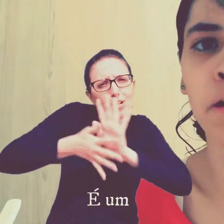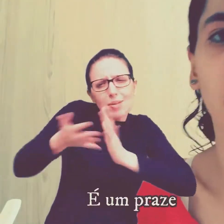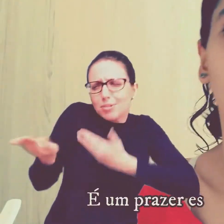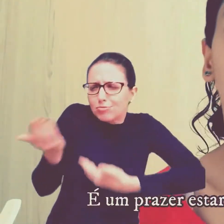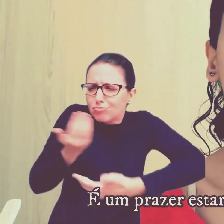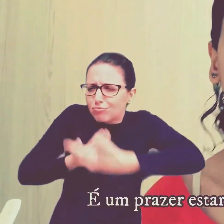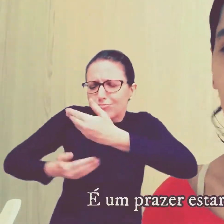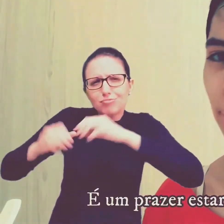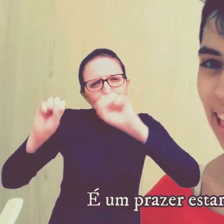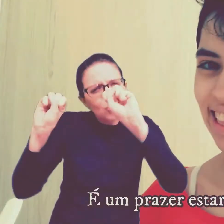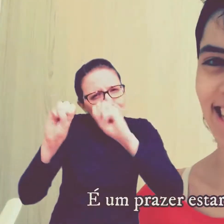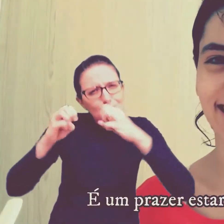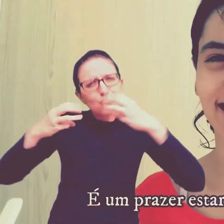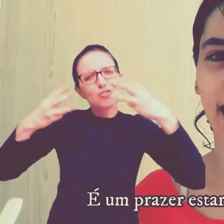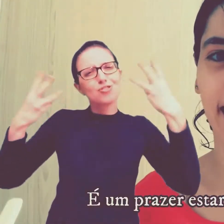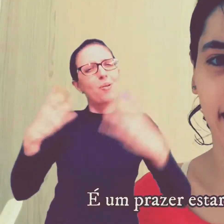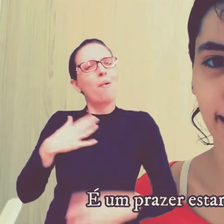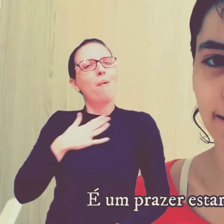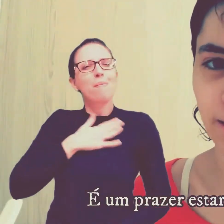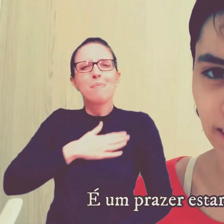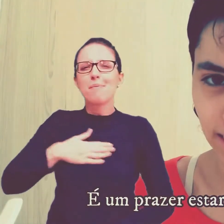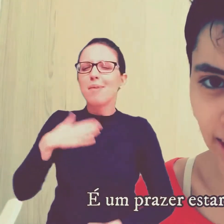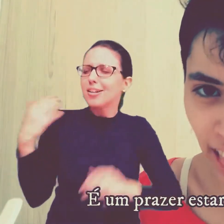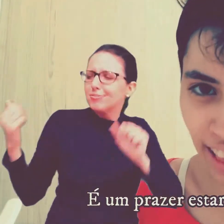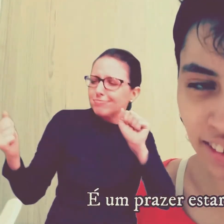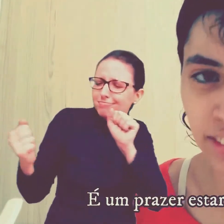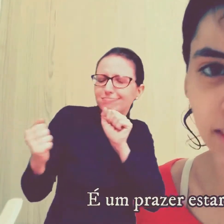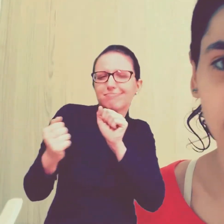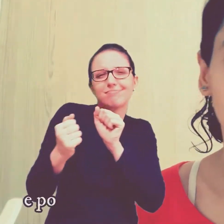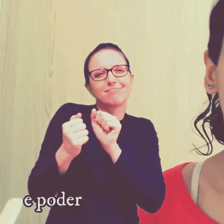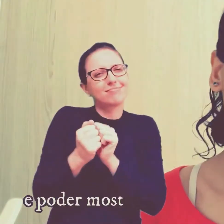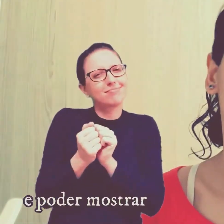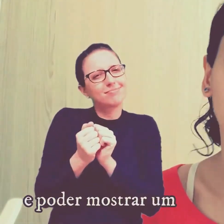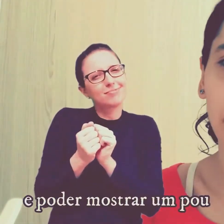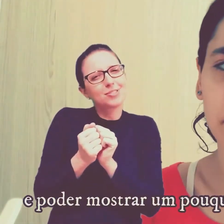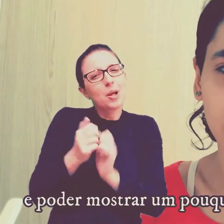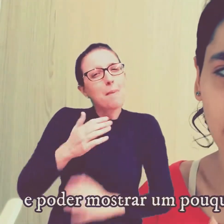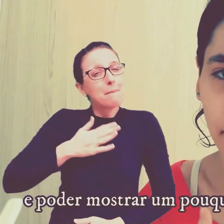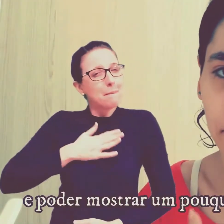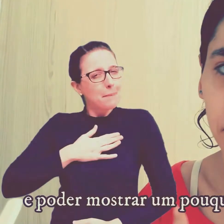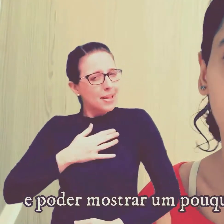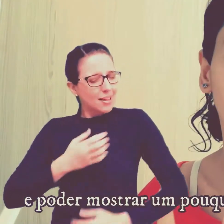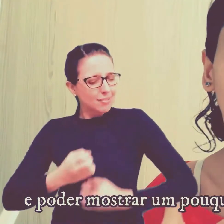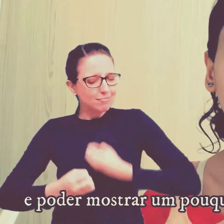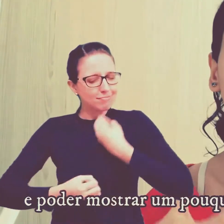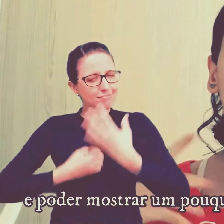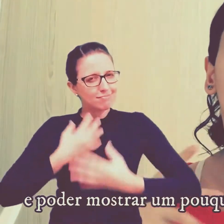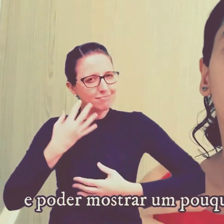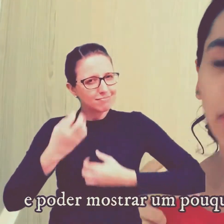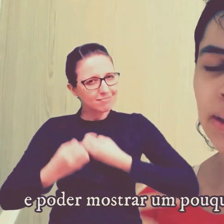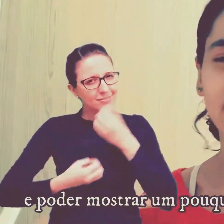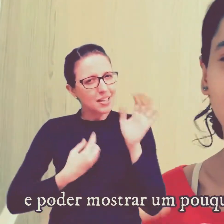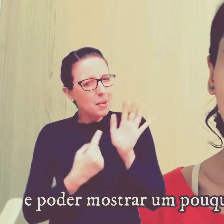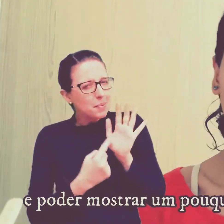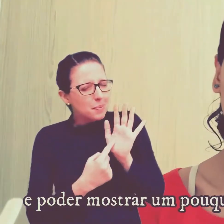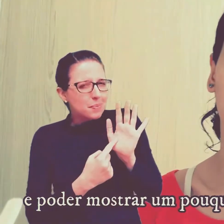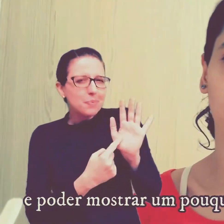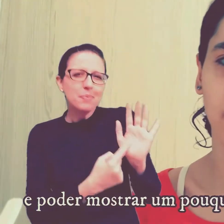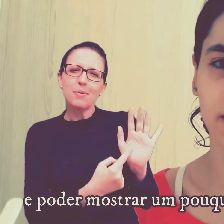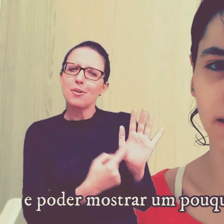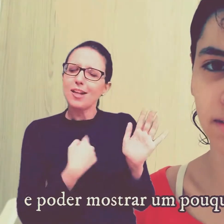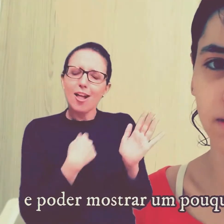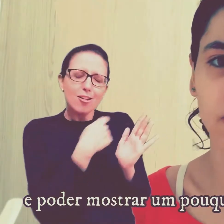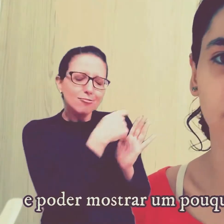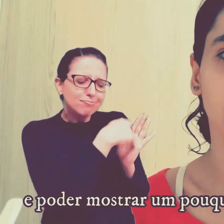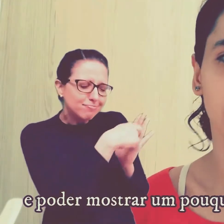com vocês e poder gostar